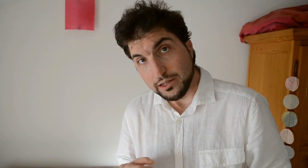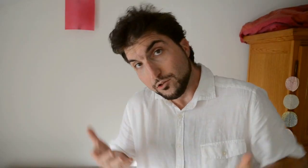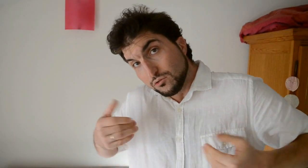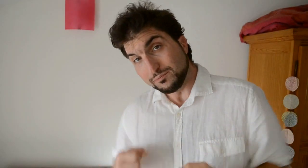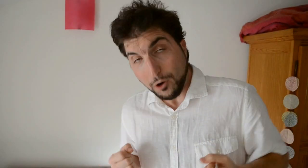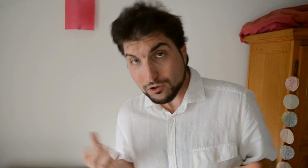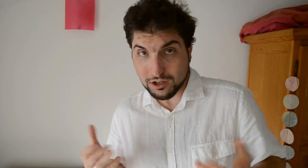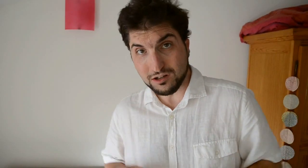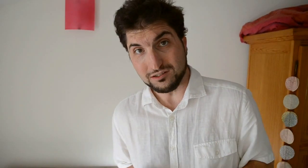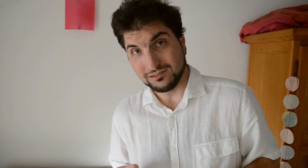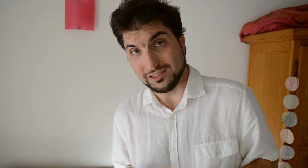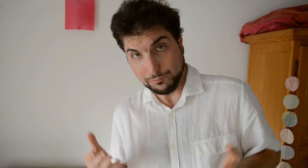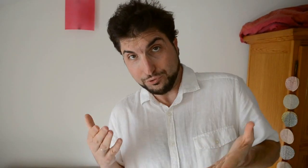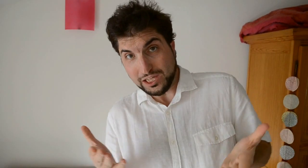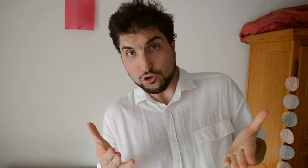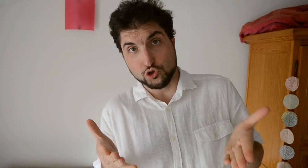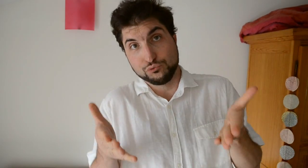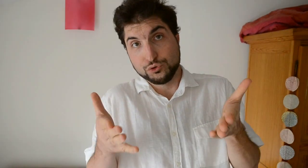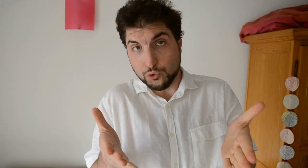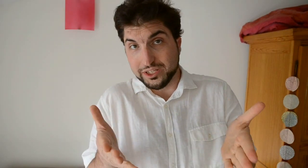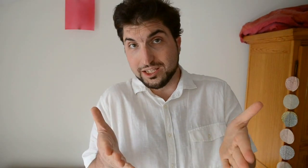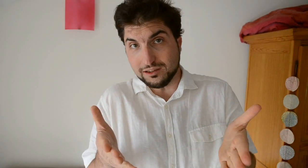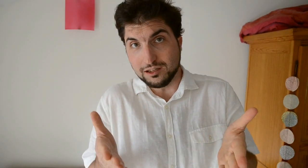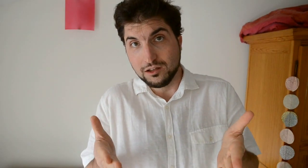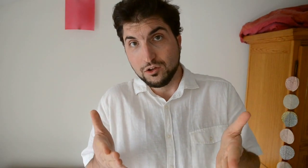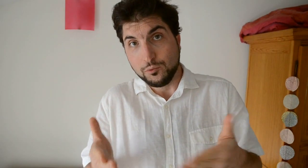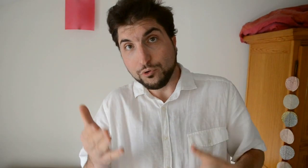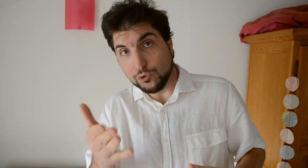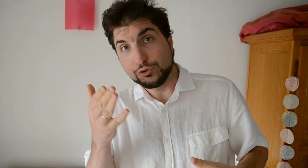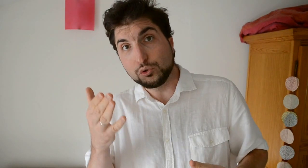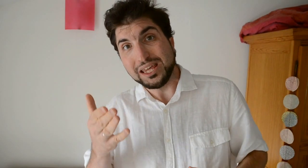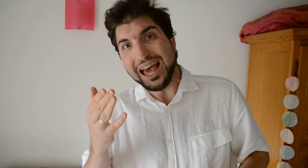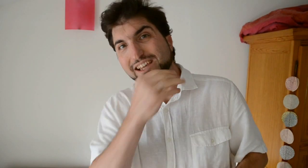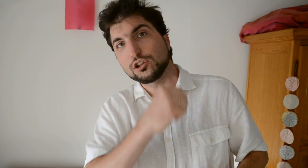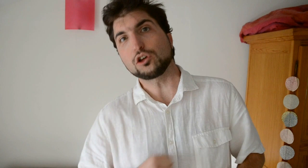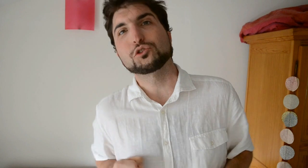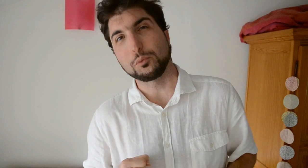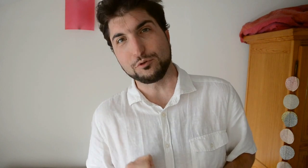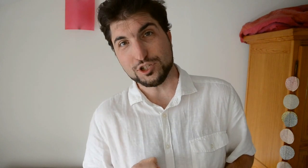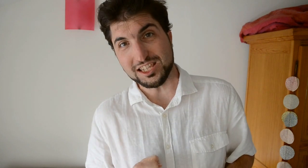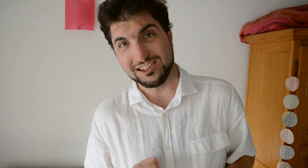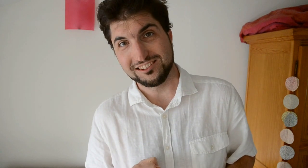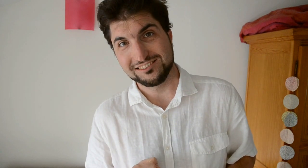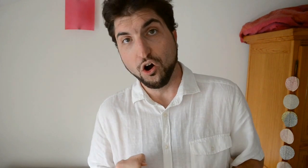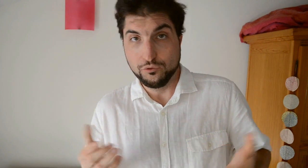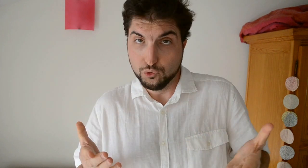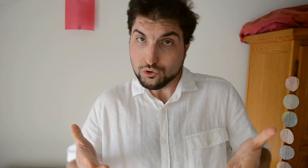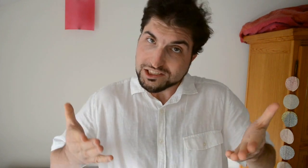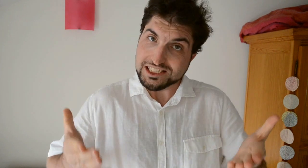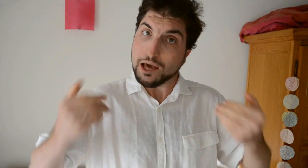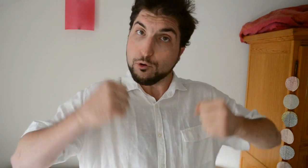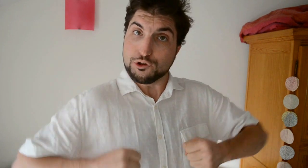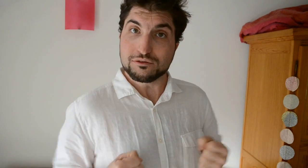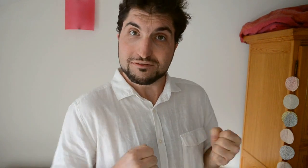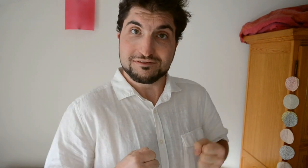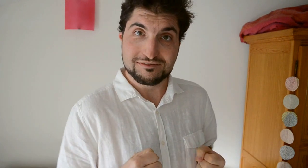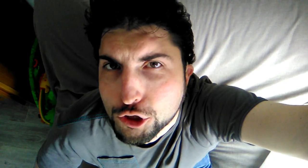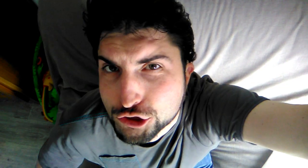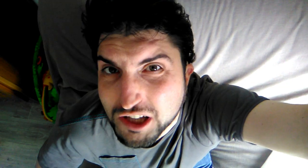Non, pas encore, c'est pour ça que je vous sollicite pour que vous soyez acteur de ce projet, en vous y abonnant. Ça